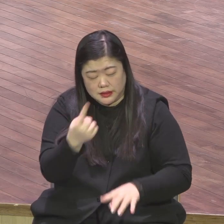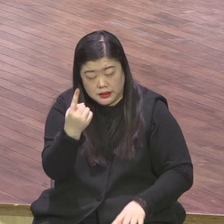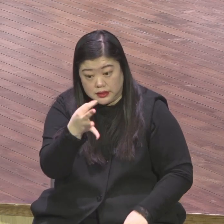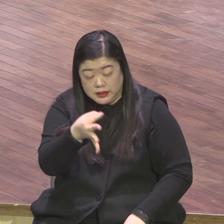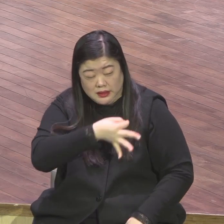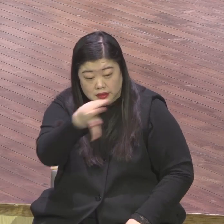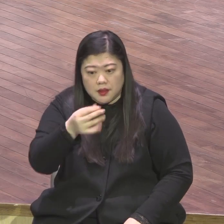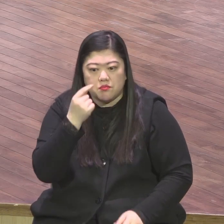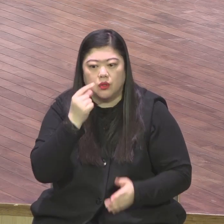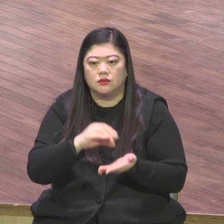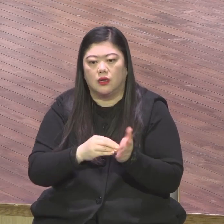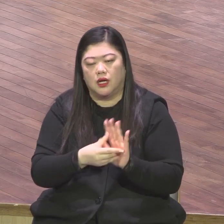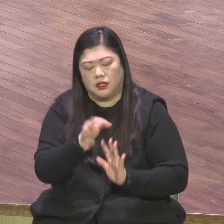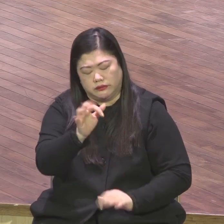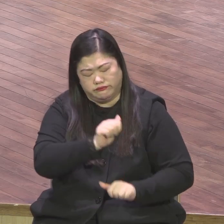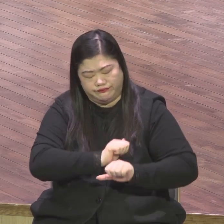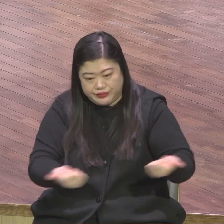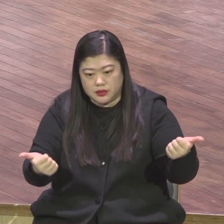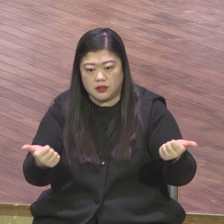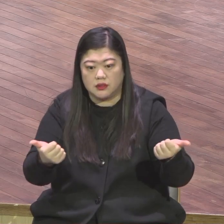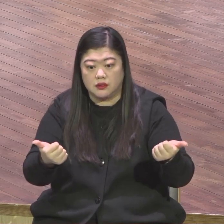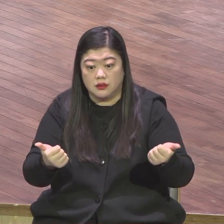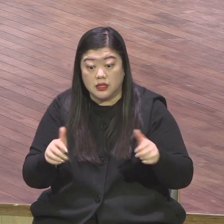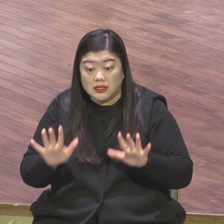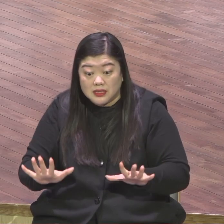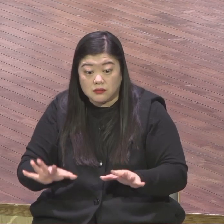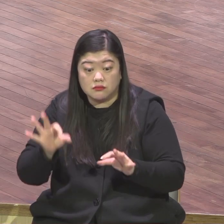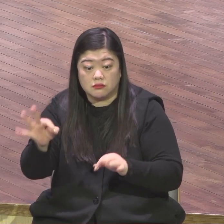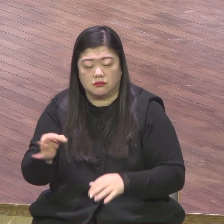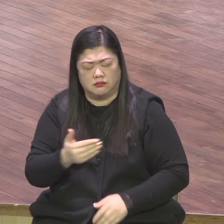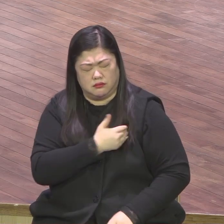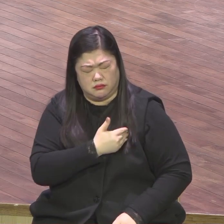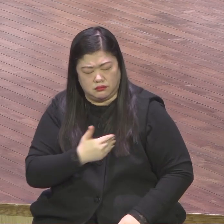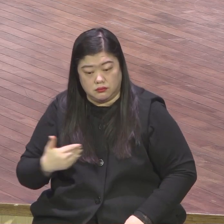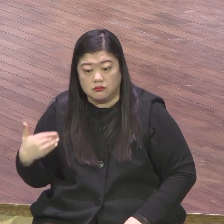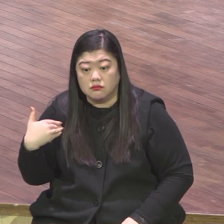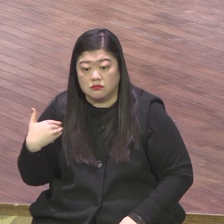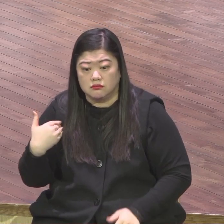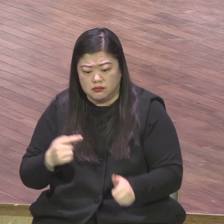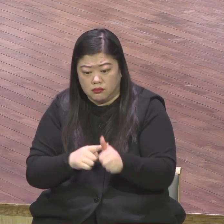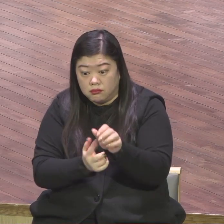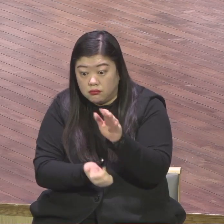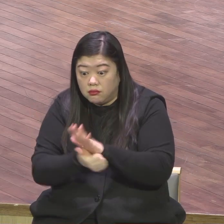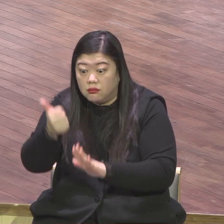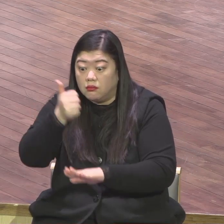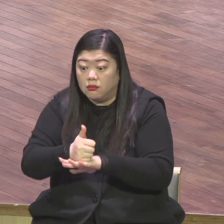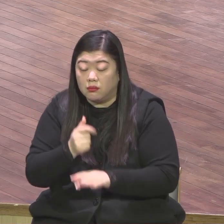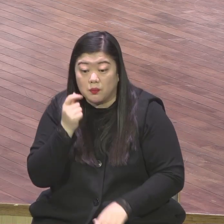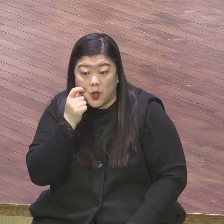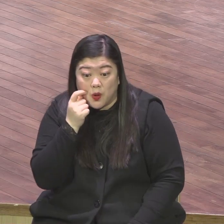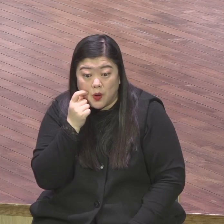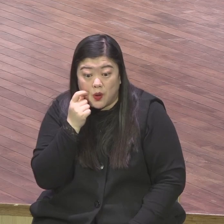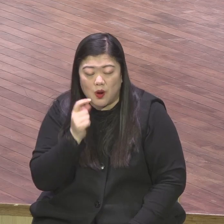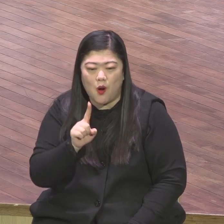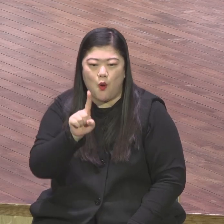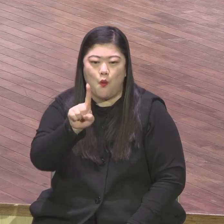만드는 기적같은 성공을 강연하고 있어요 그 성공 비결이 뭐냐 원모입니다 한 번 더